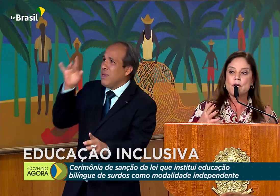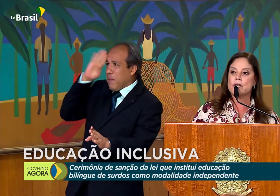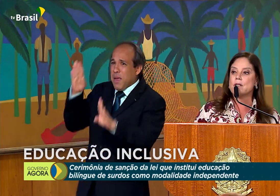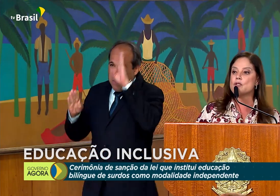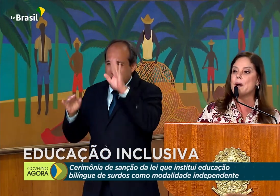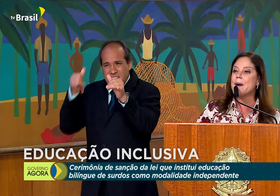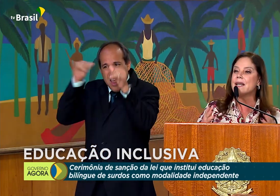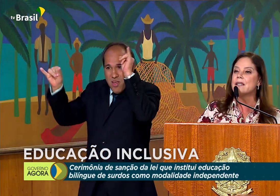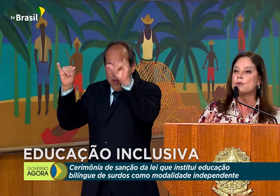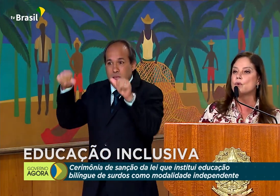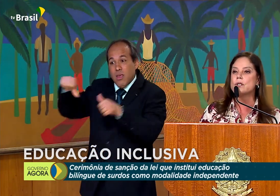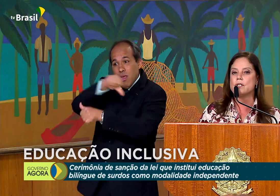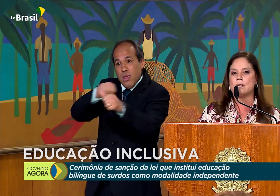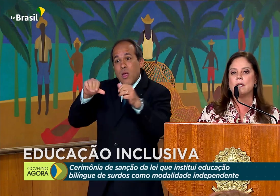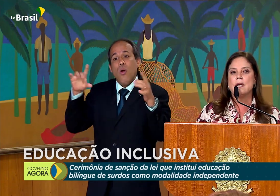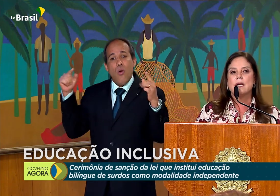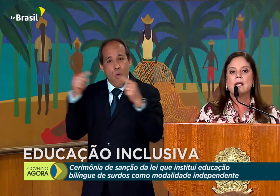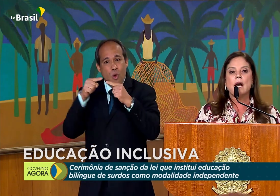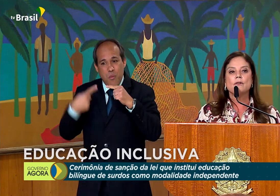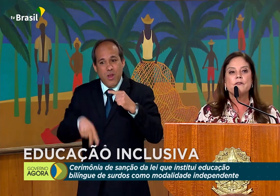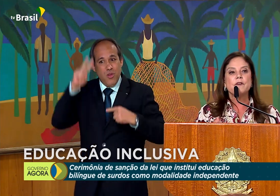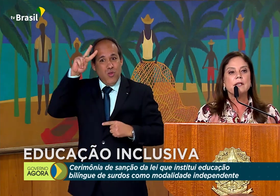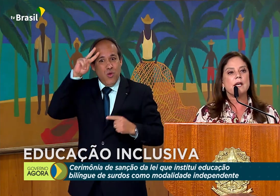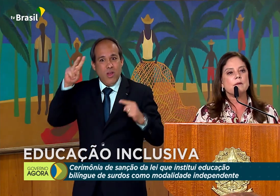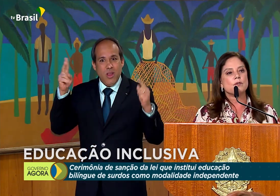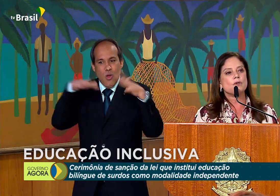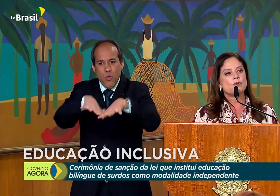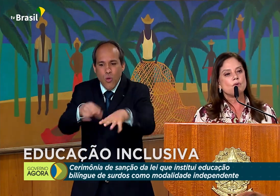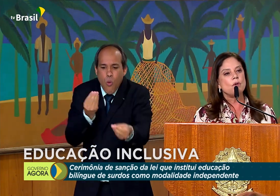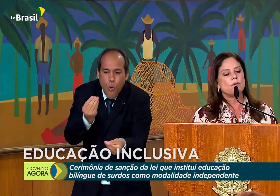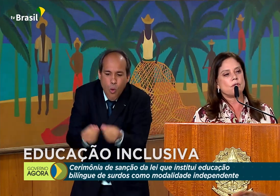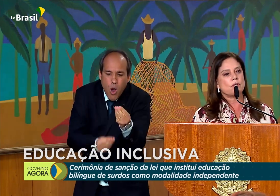projeto é de uma magnitude que, ao defendermos os surdos,